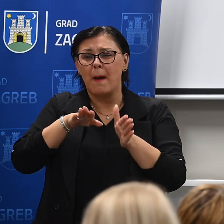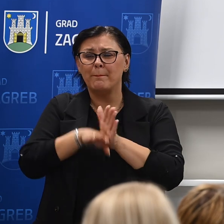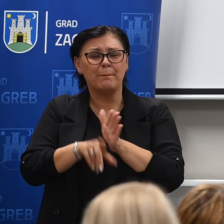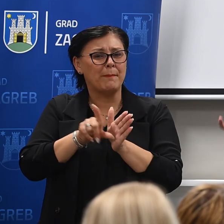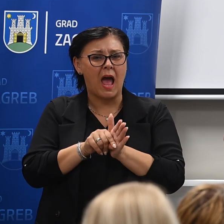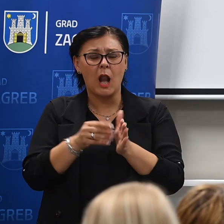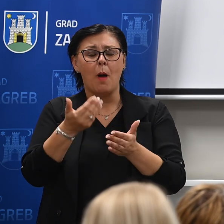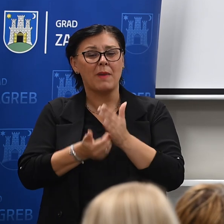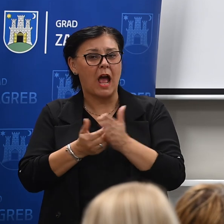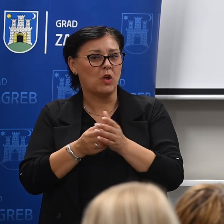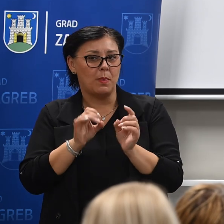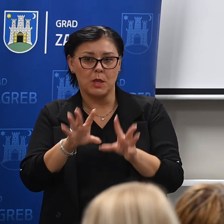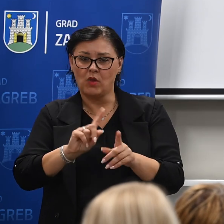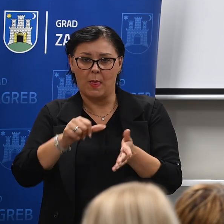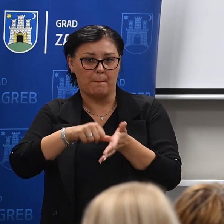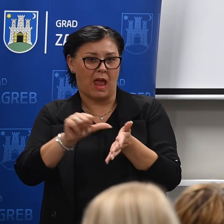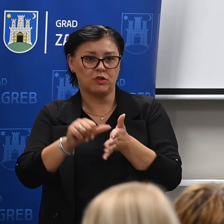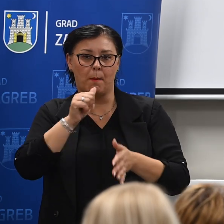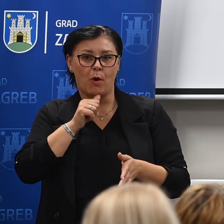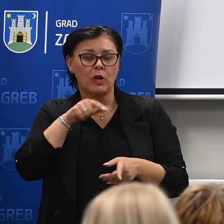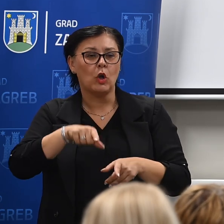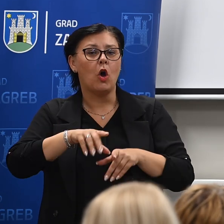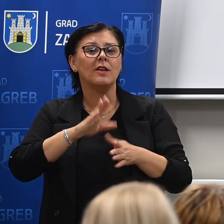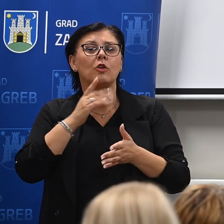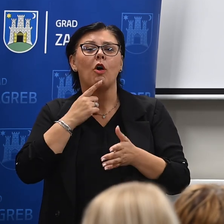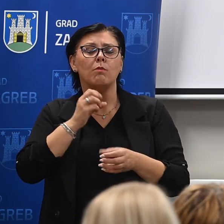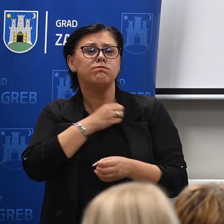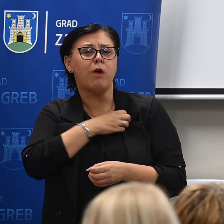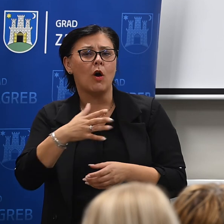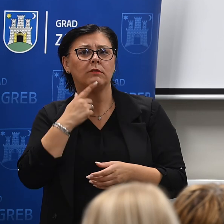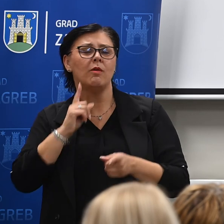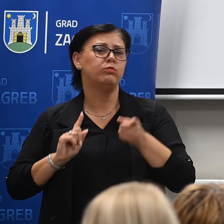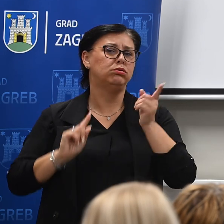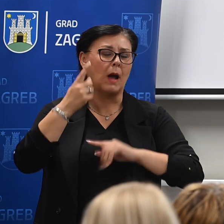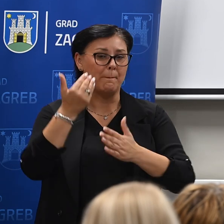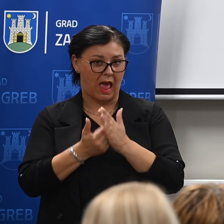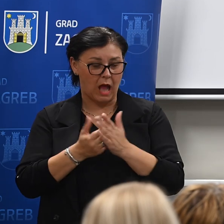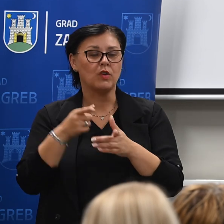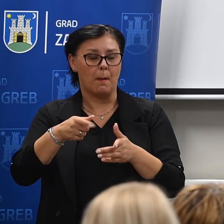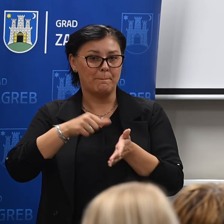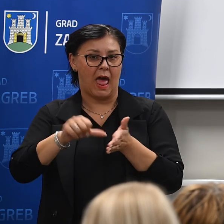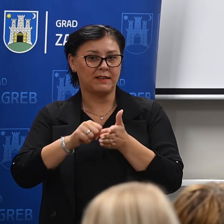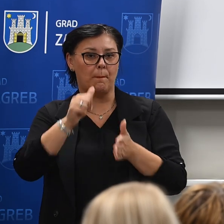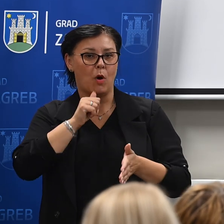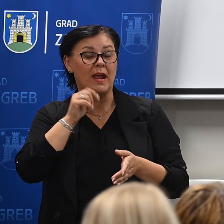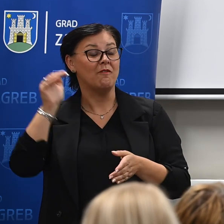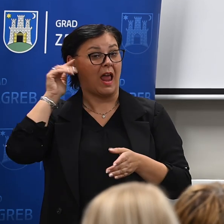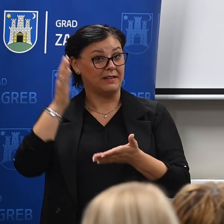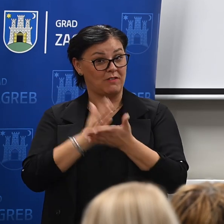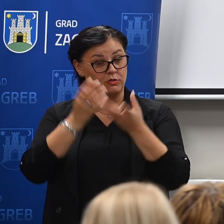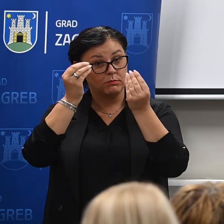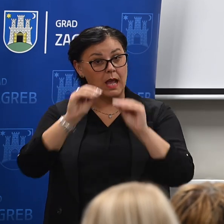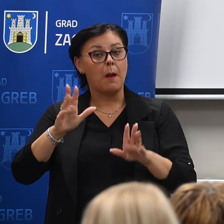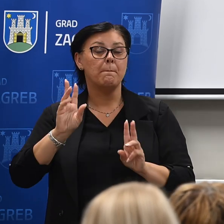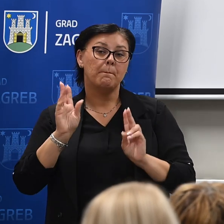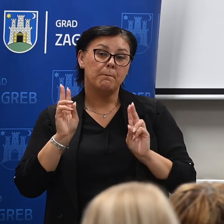dohodak, niti bivši prirez, ništa od toga, samo oni sa najvećim plaćama, međutim vlada je isto tako najavila ili priča sa tome